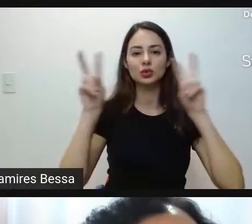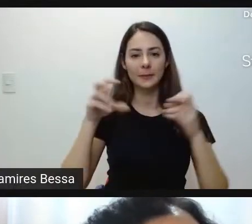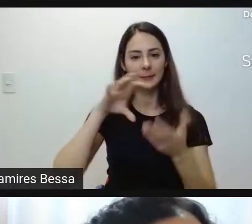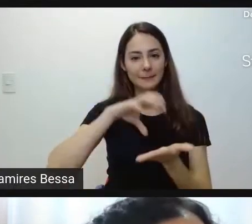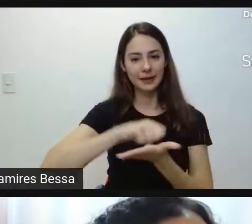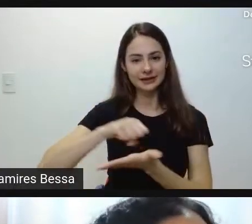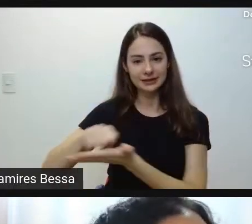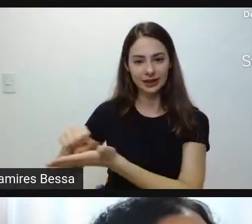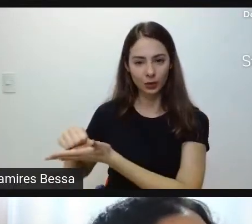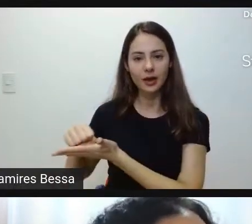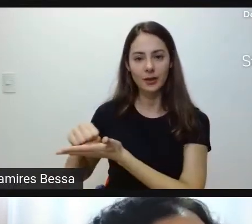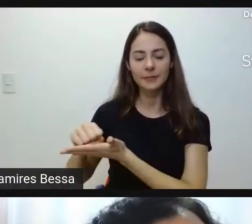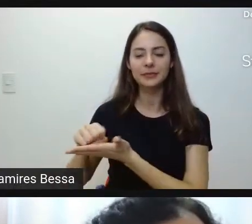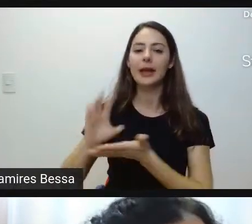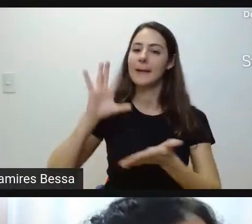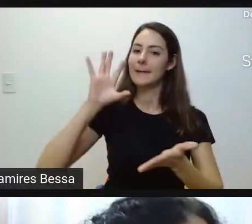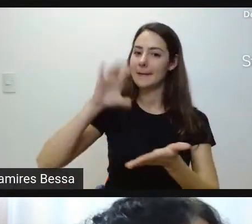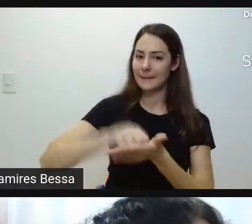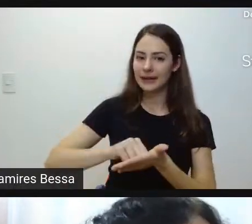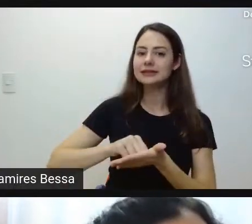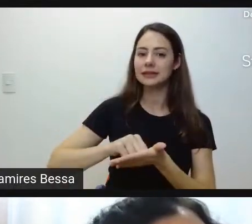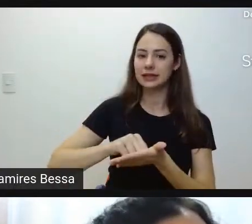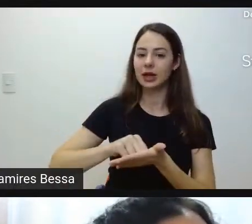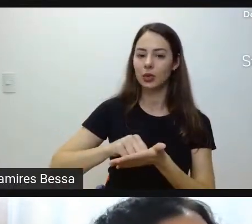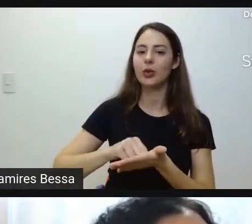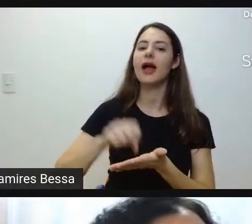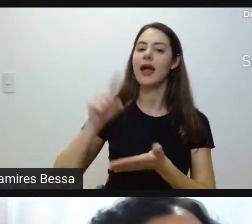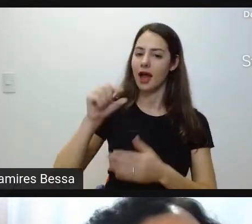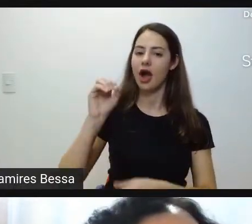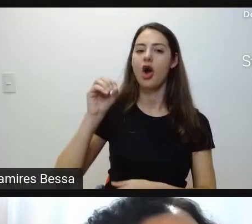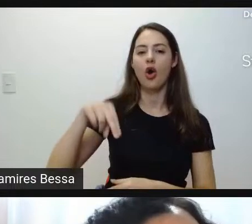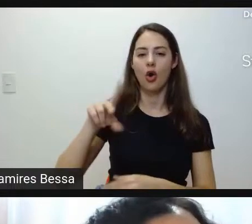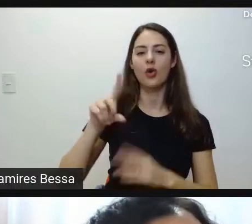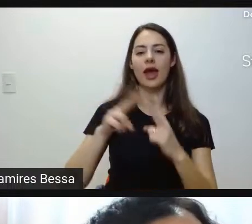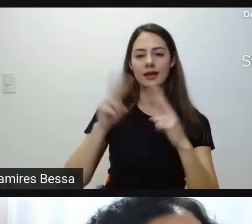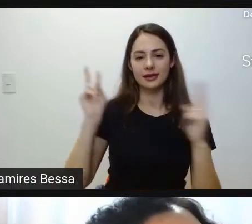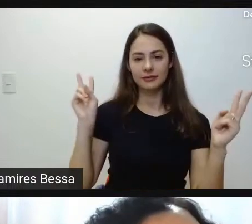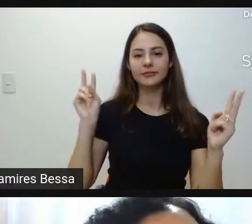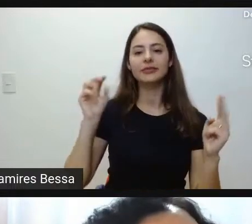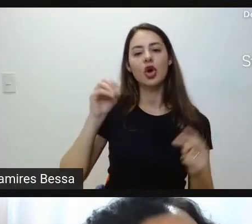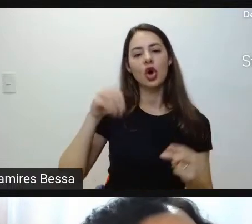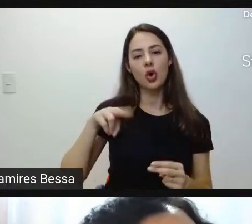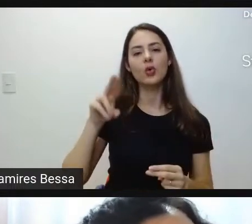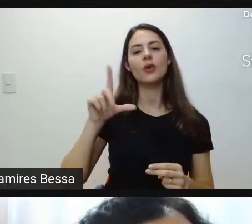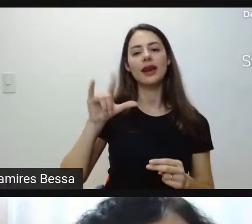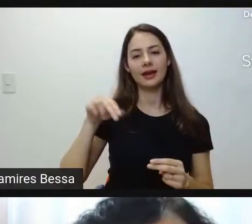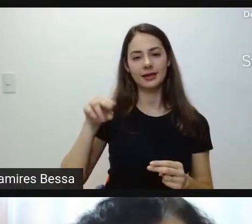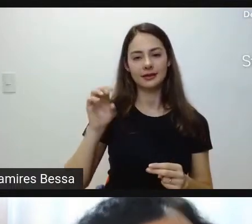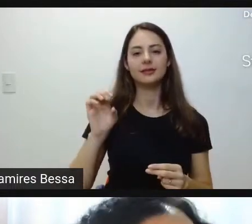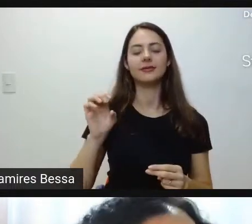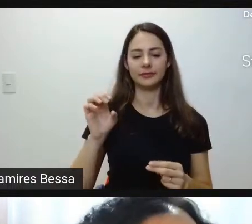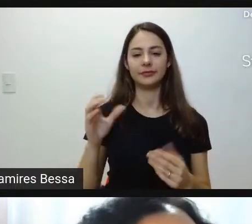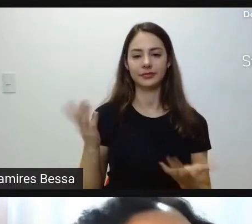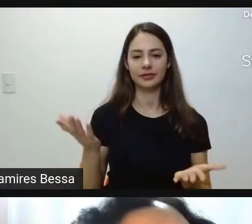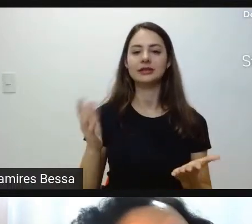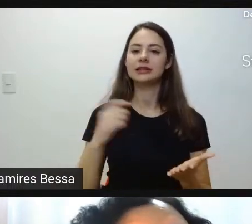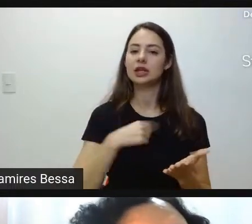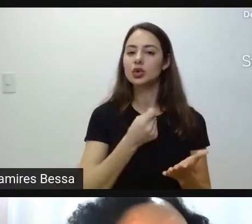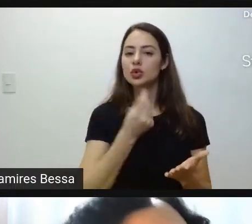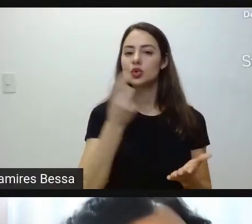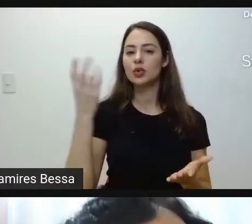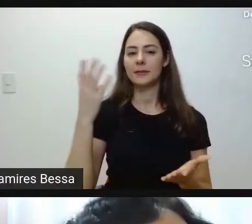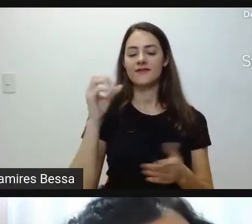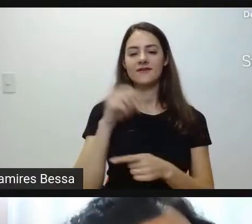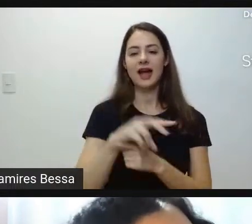O que eu tenho a dizer para vocês é que as matrículas serão feitas de forma online para os candidatos que forem classificados inicialmente dentro do número de vagas e